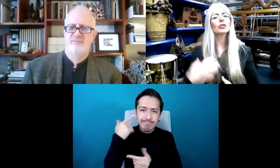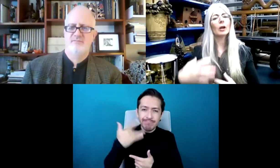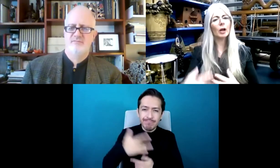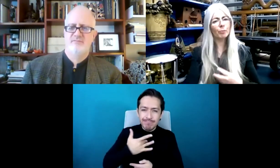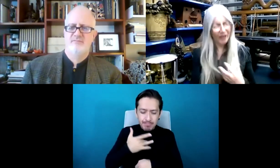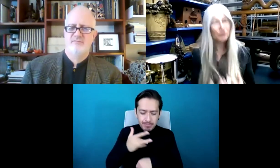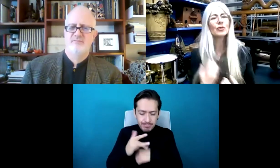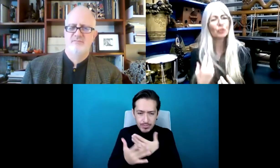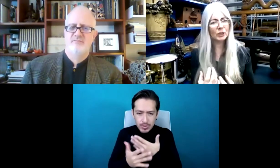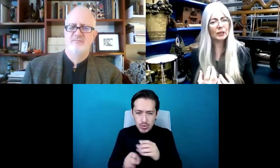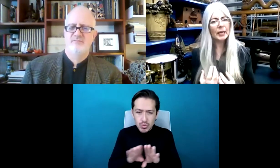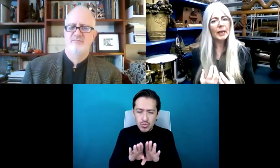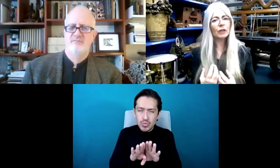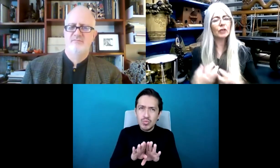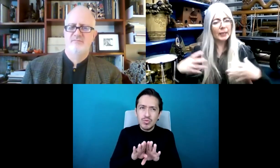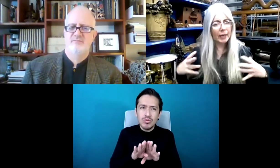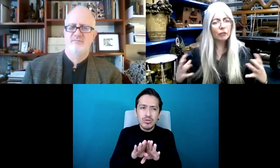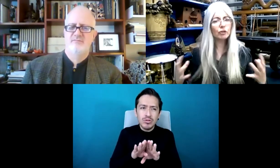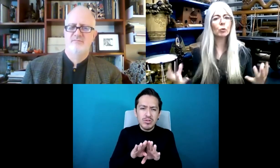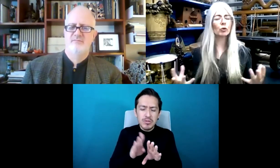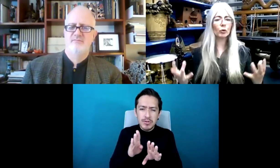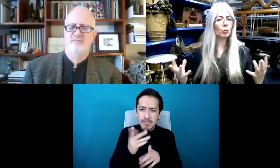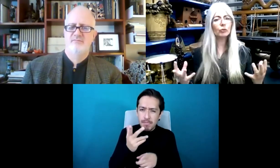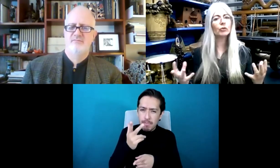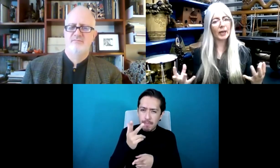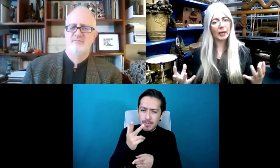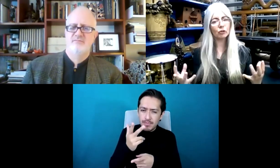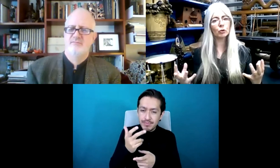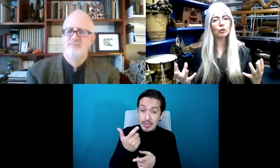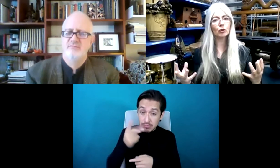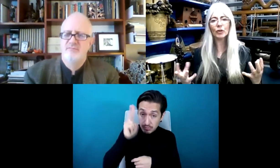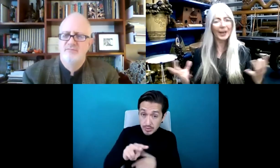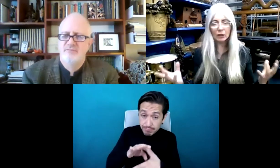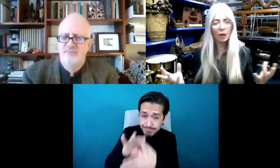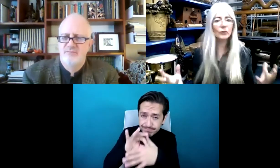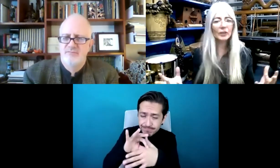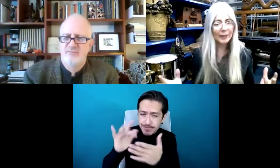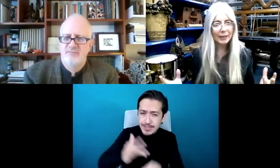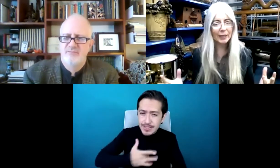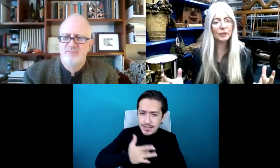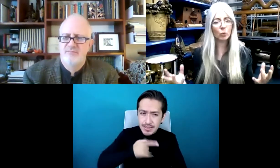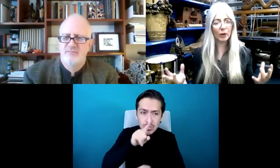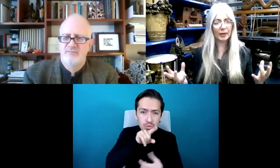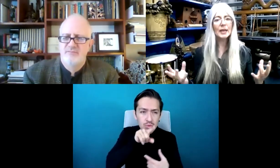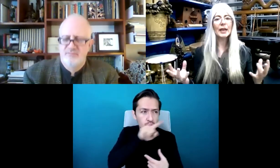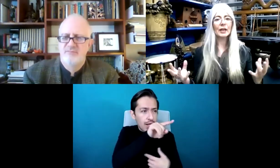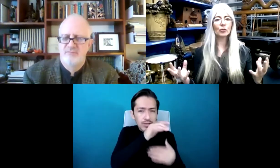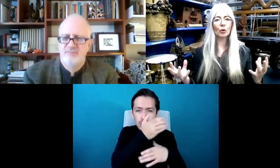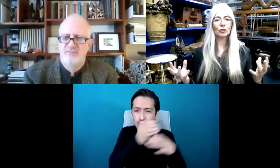es una confianza. Es una presencia en realidad. Es involucrarte con lo que está allí. No es